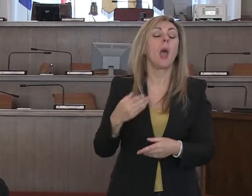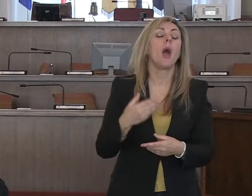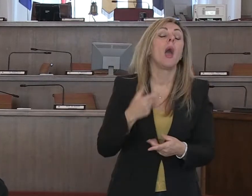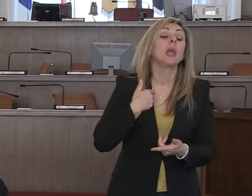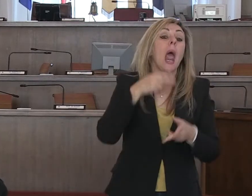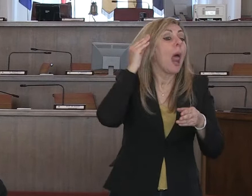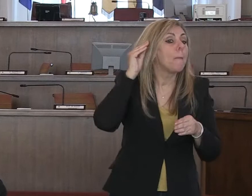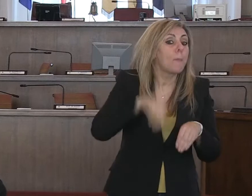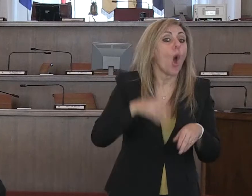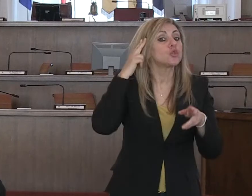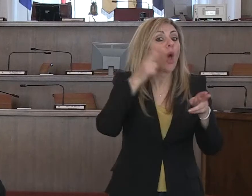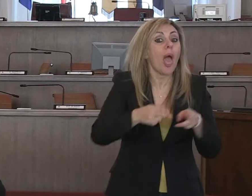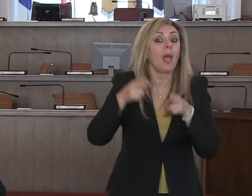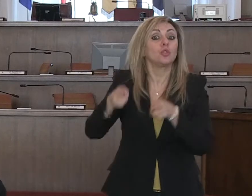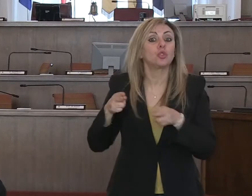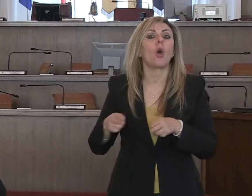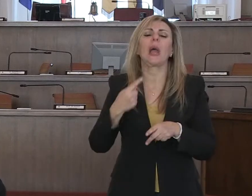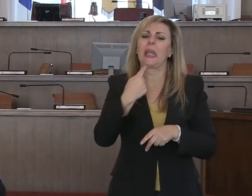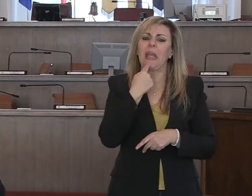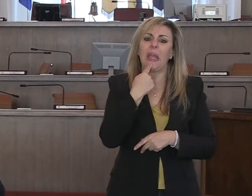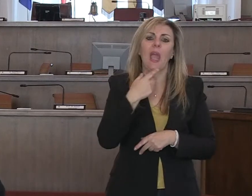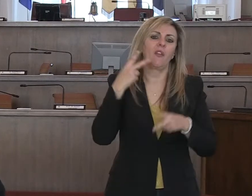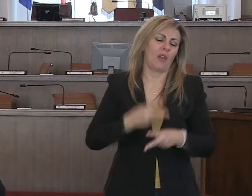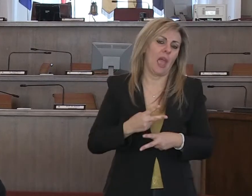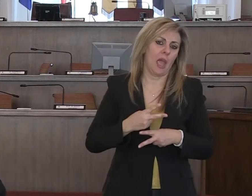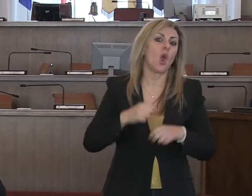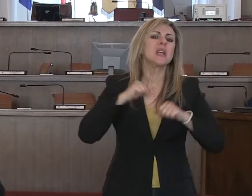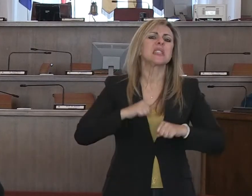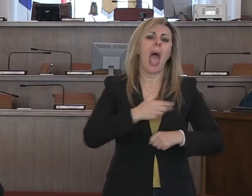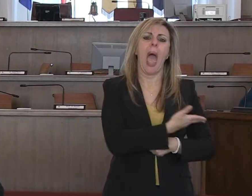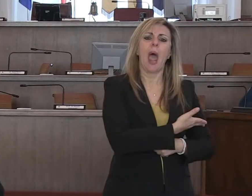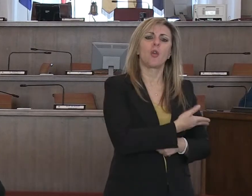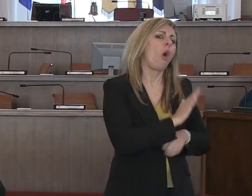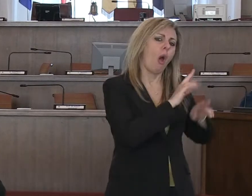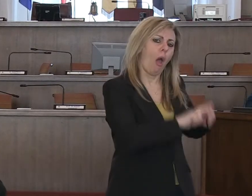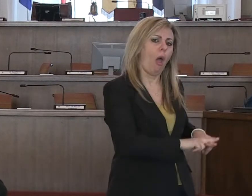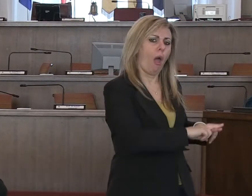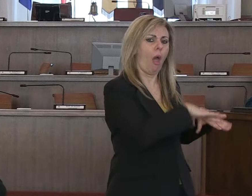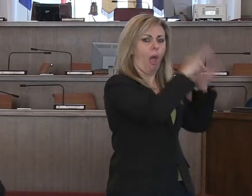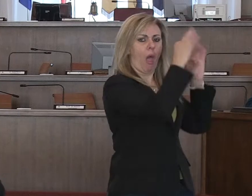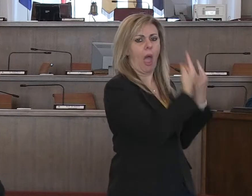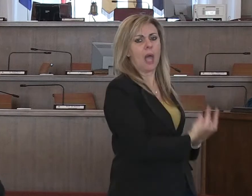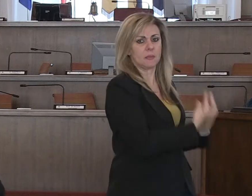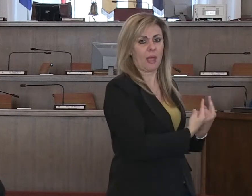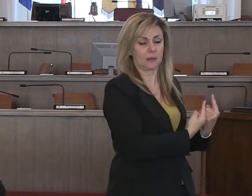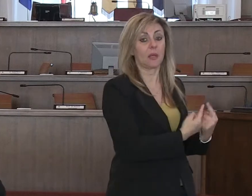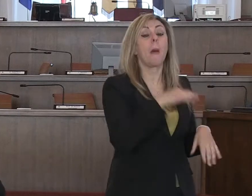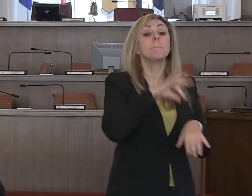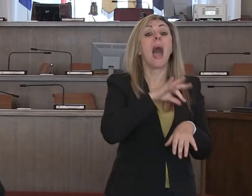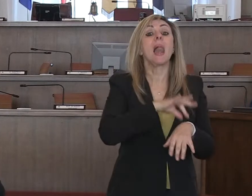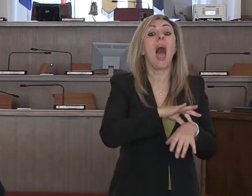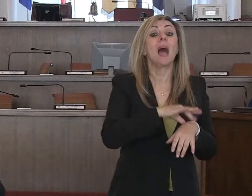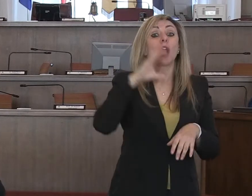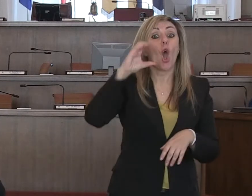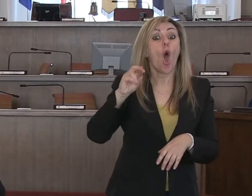vengono definiti malati sani. Quindi in questo circuito noi inviamo i malati che non sono